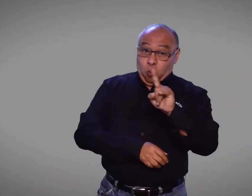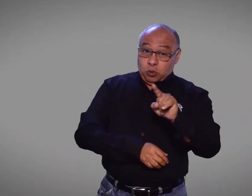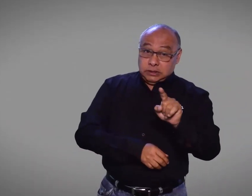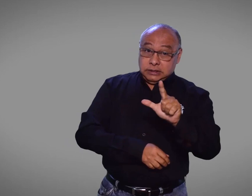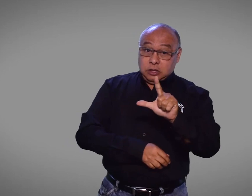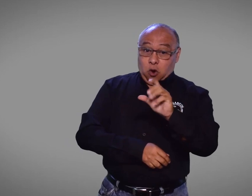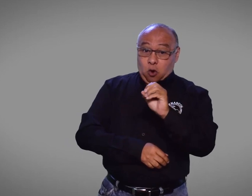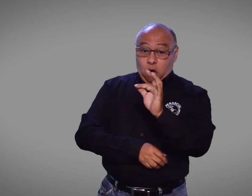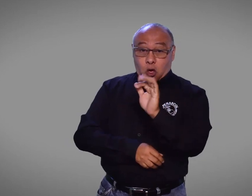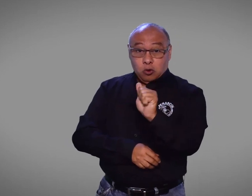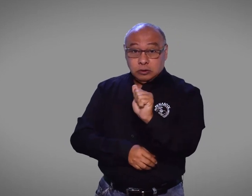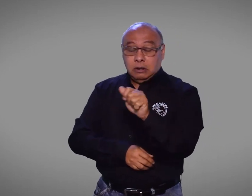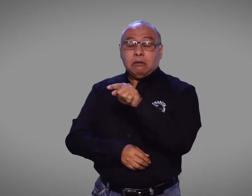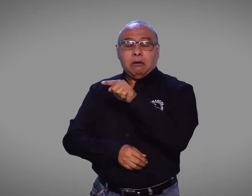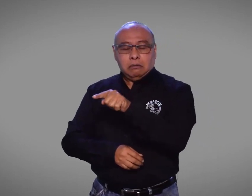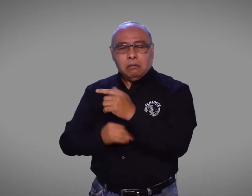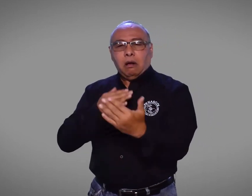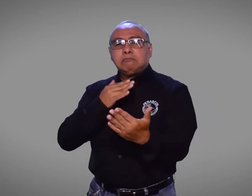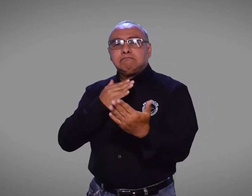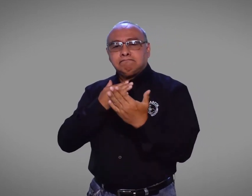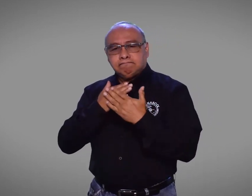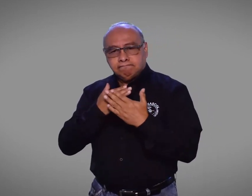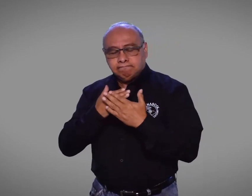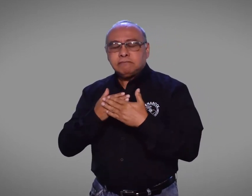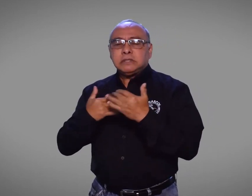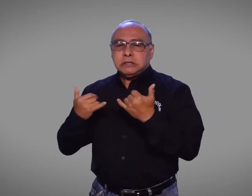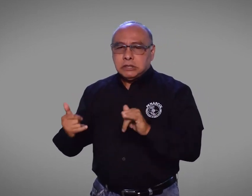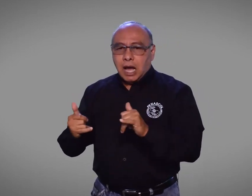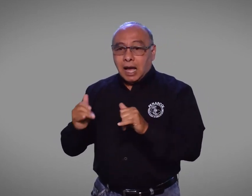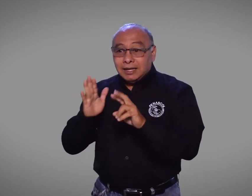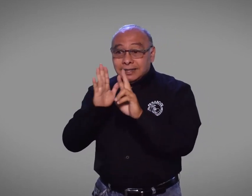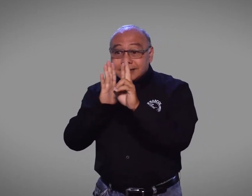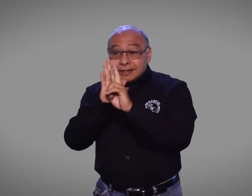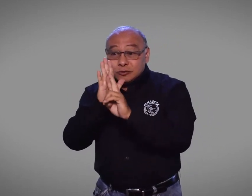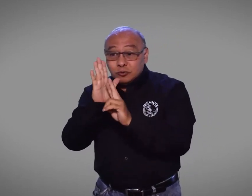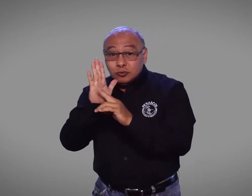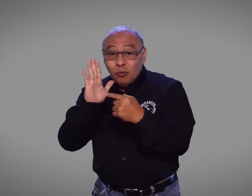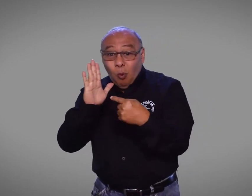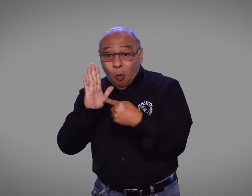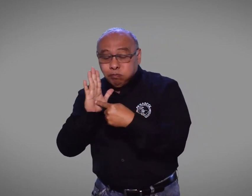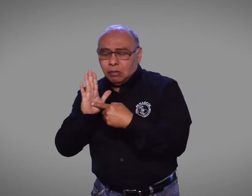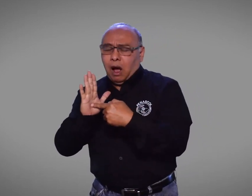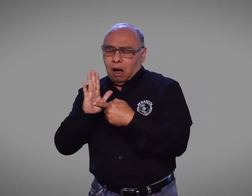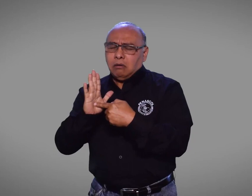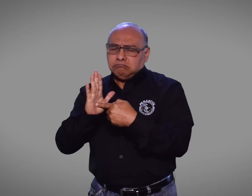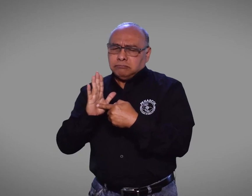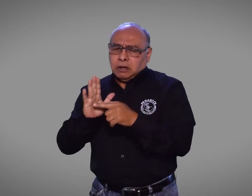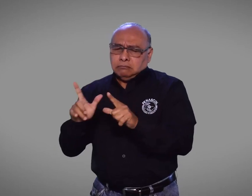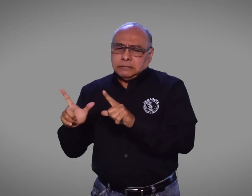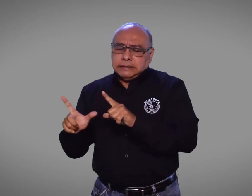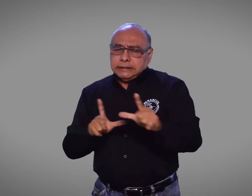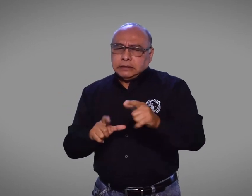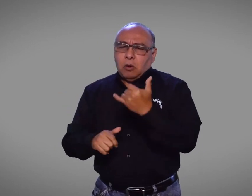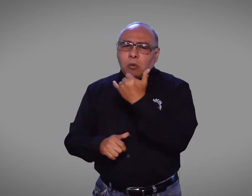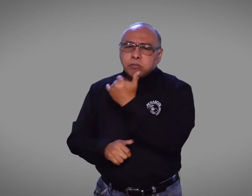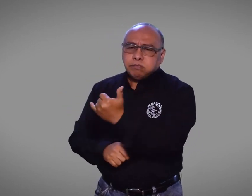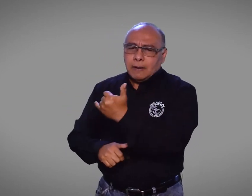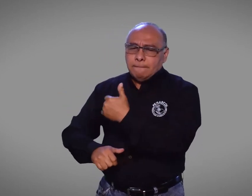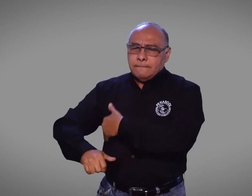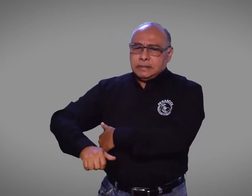respuesta por parte del Dr. Lota fue, ese proceso va en marcha, el Ministerio de Transporte está trabajando en la resolución,